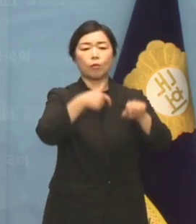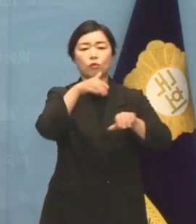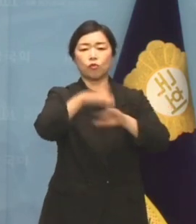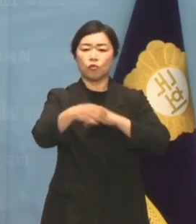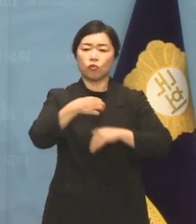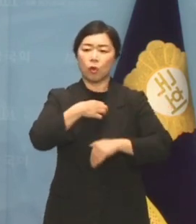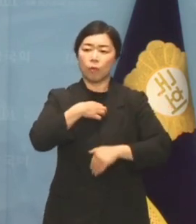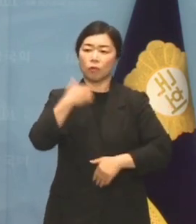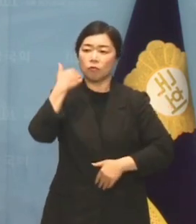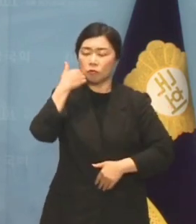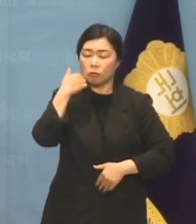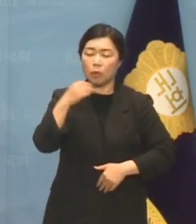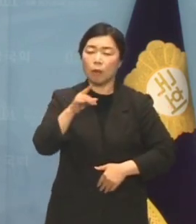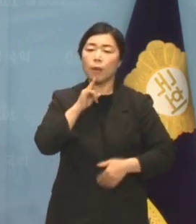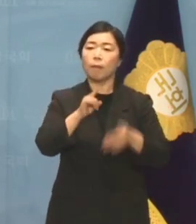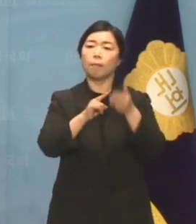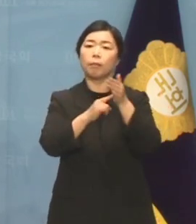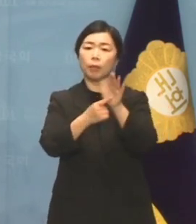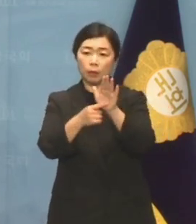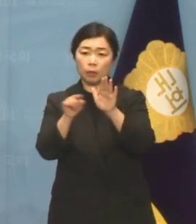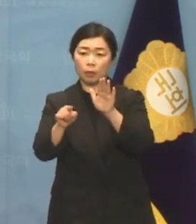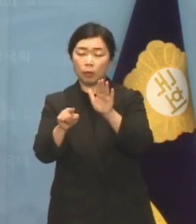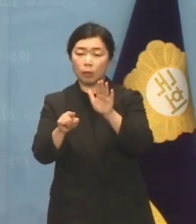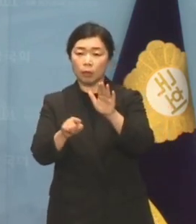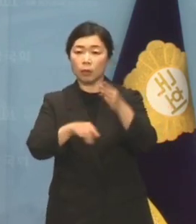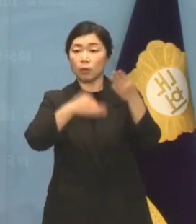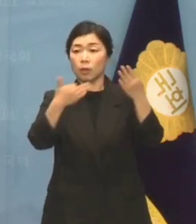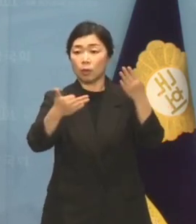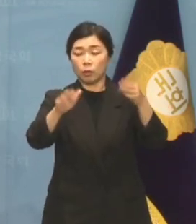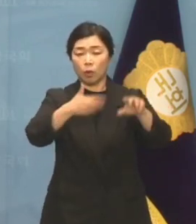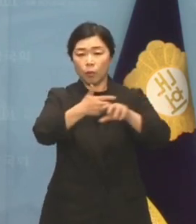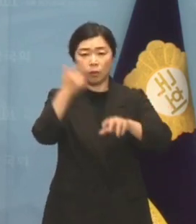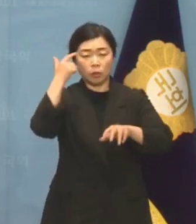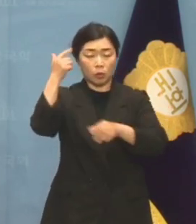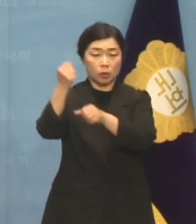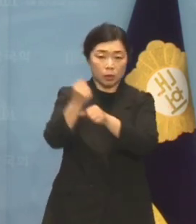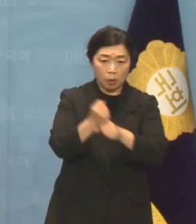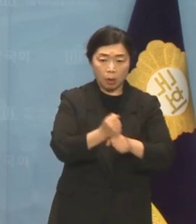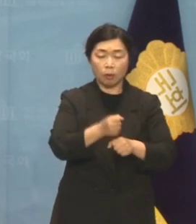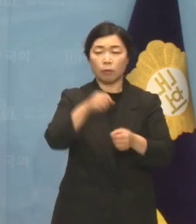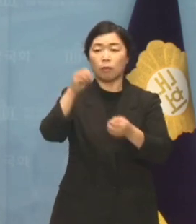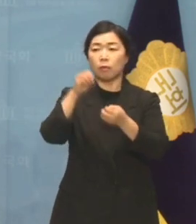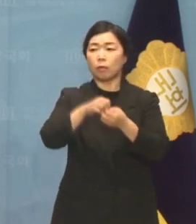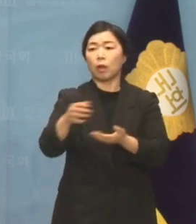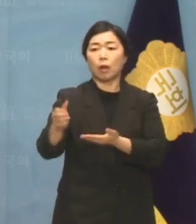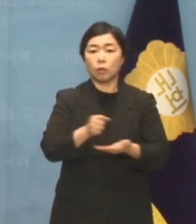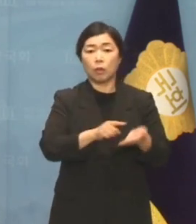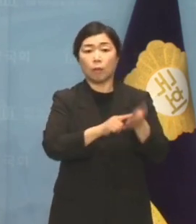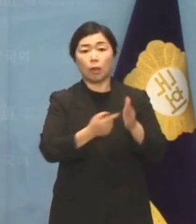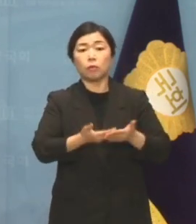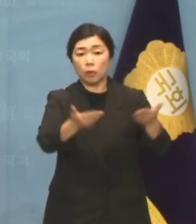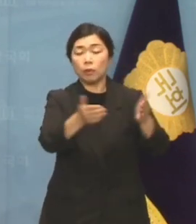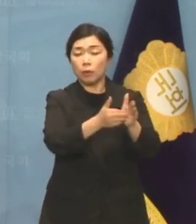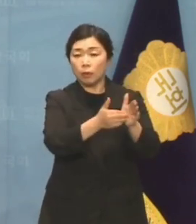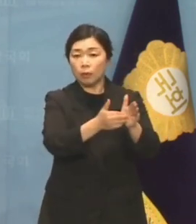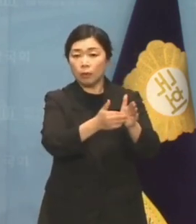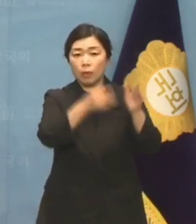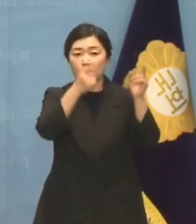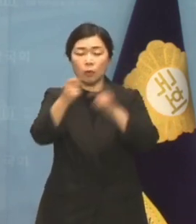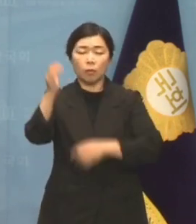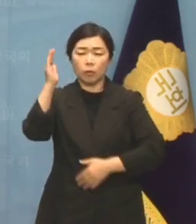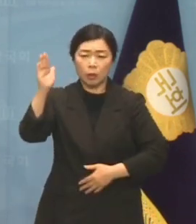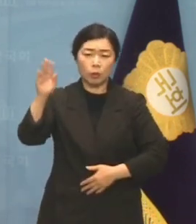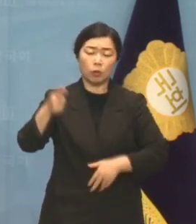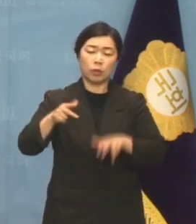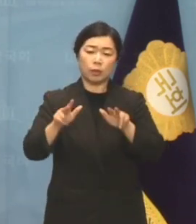위협하는 대상들을 언급하며 4.19 혁명 정신을 이어야 한다고 했습니다. 기념사 어디에도